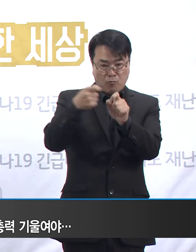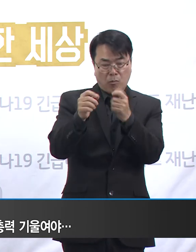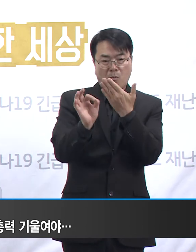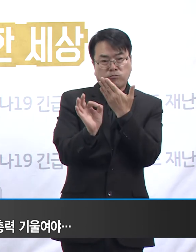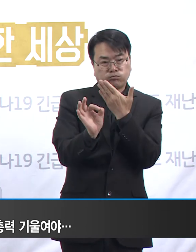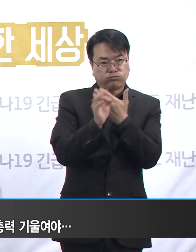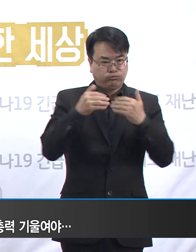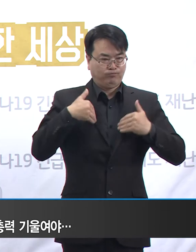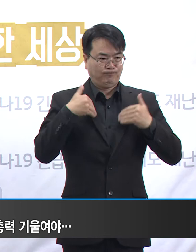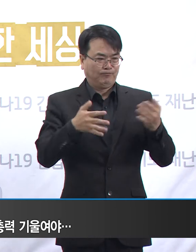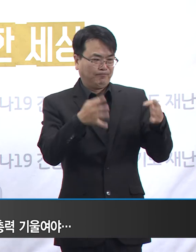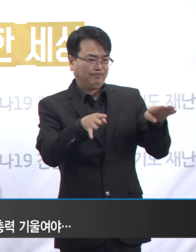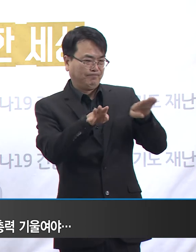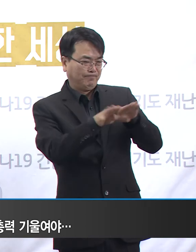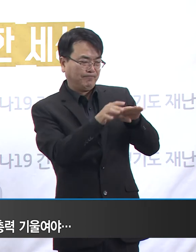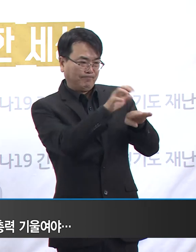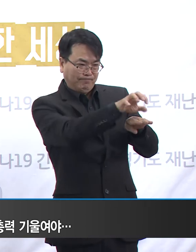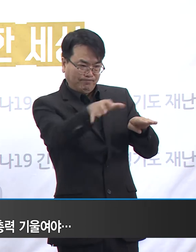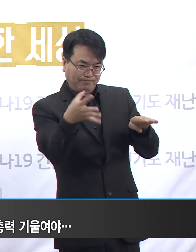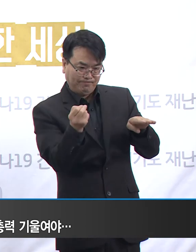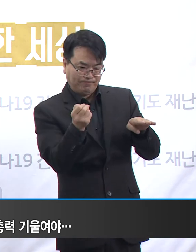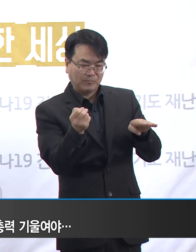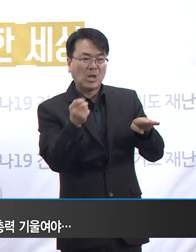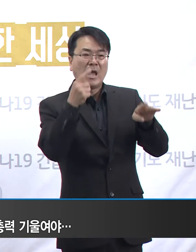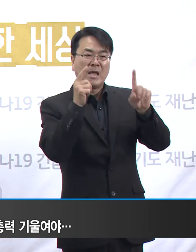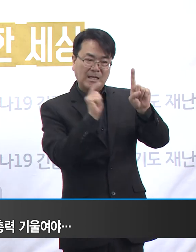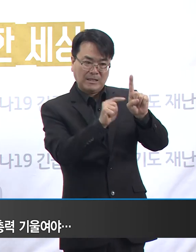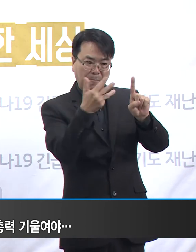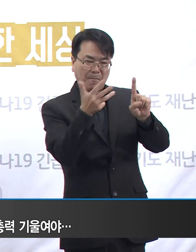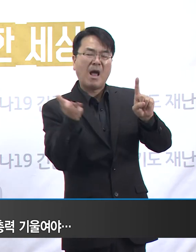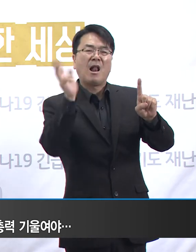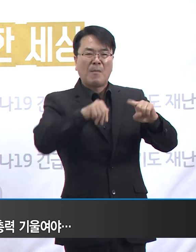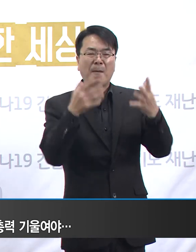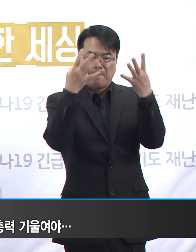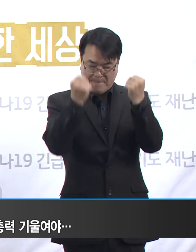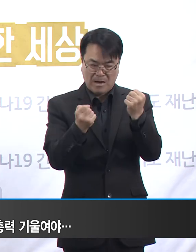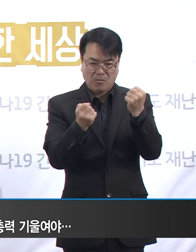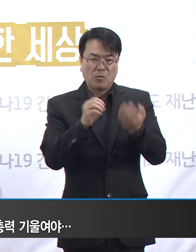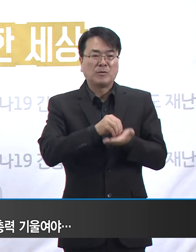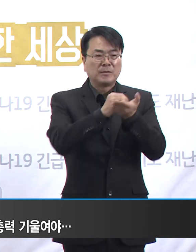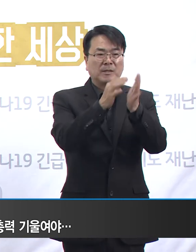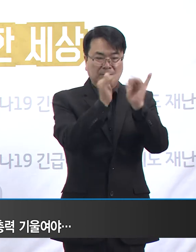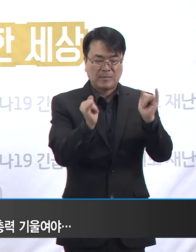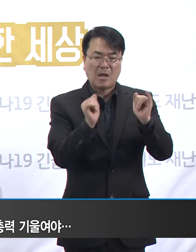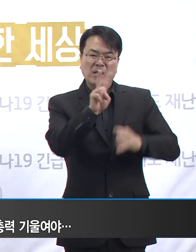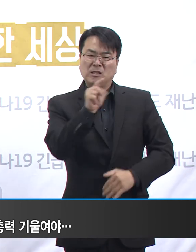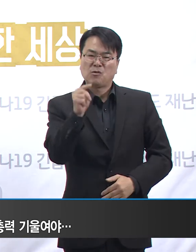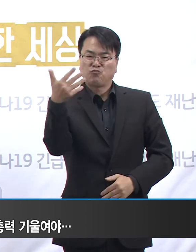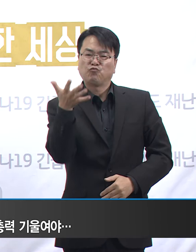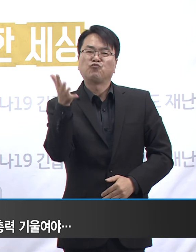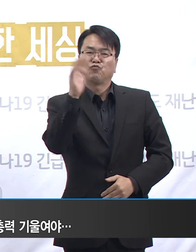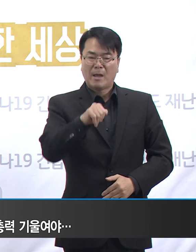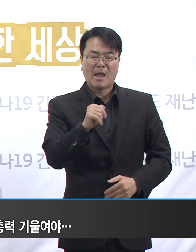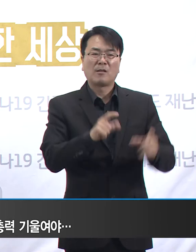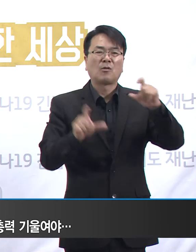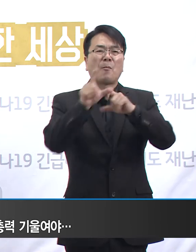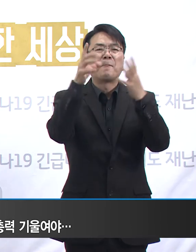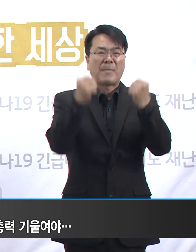취약시설 개소수 기준 1.8배가 많고 입소자 수 기준 2.9배가 많습니다.